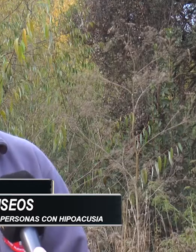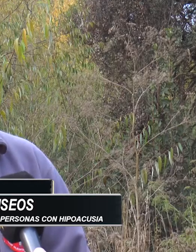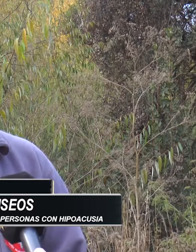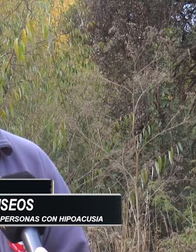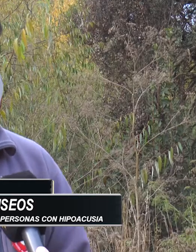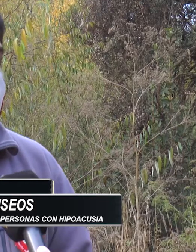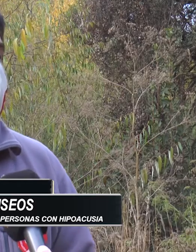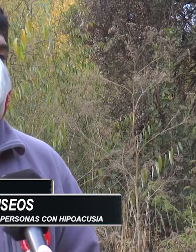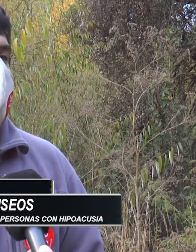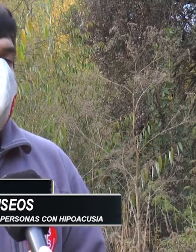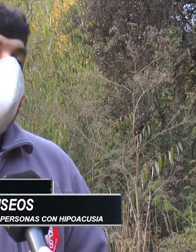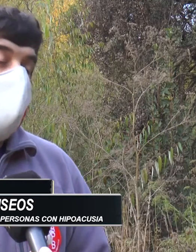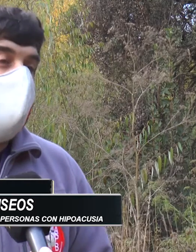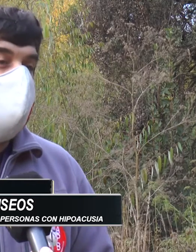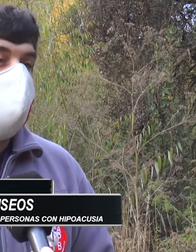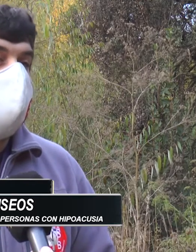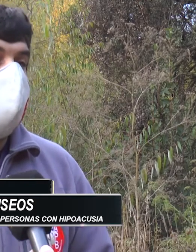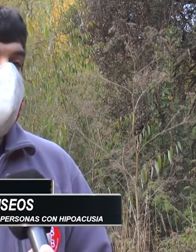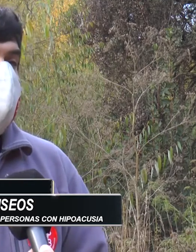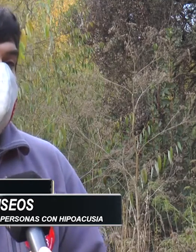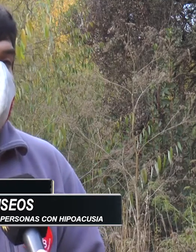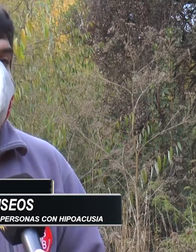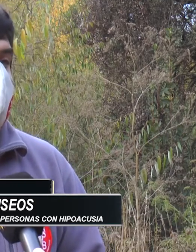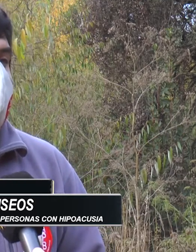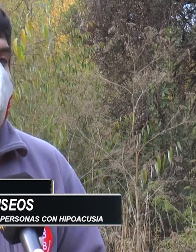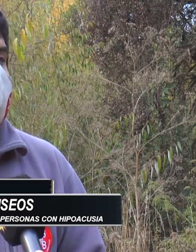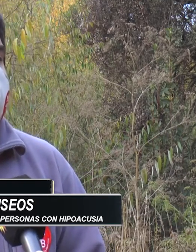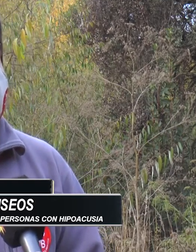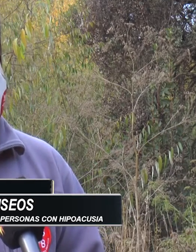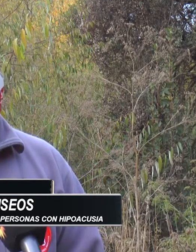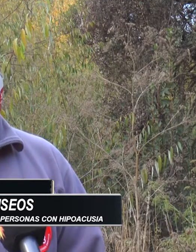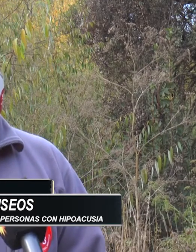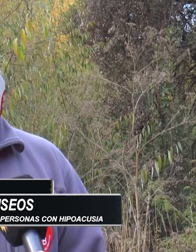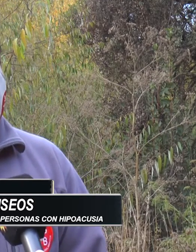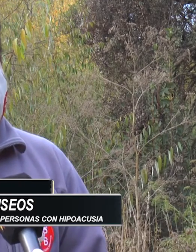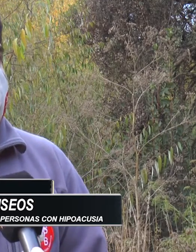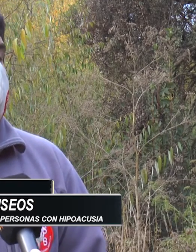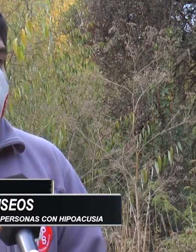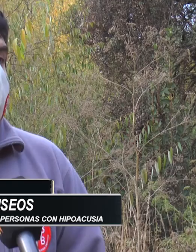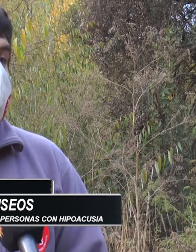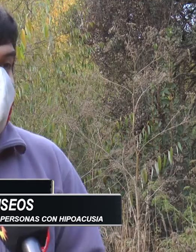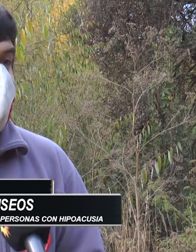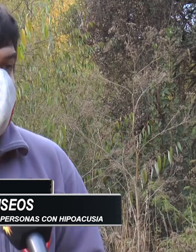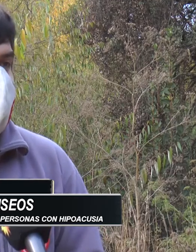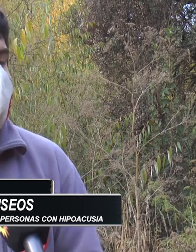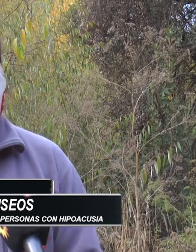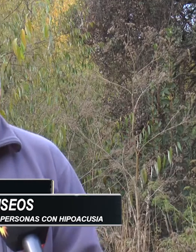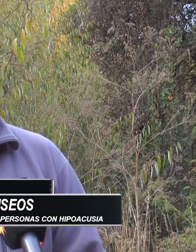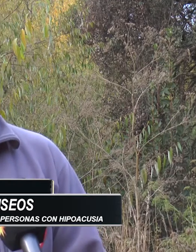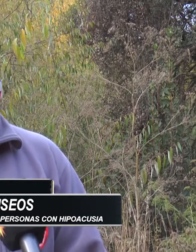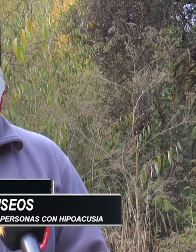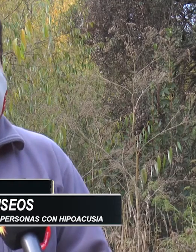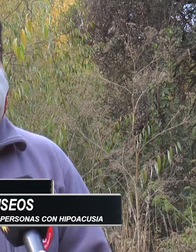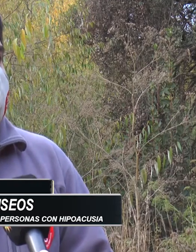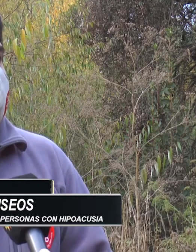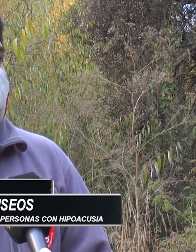pensamos en llegar a esas personas, hemos tenido visitantes en nuestro Museo Paleontológico Bariloche y, bueno, hemos visto la dificultad, así que